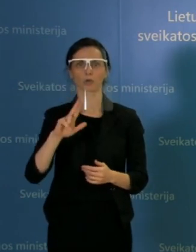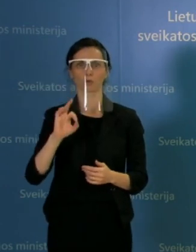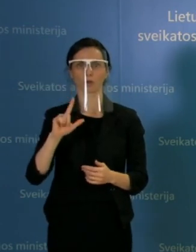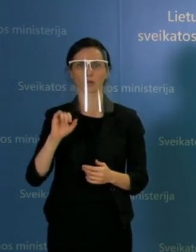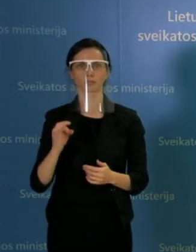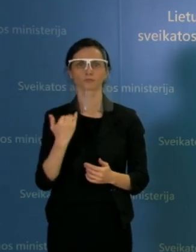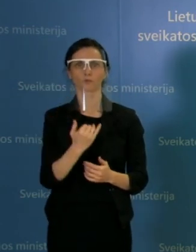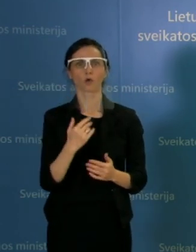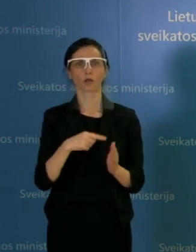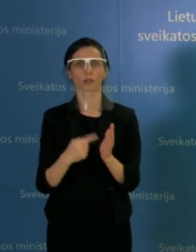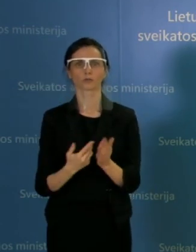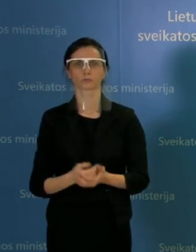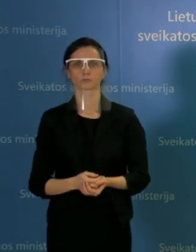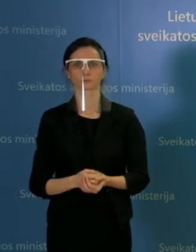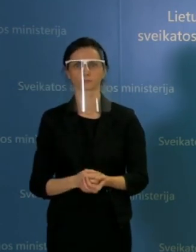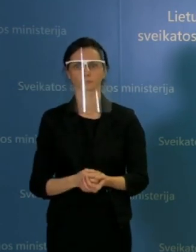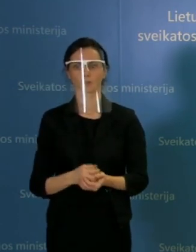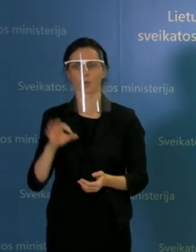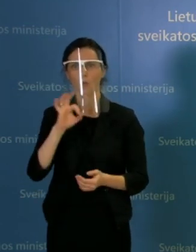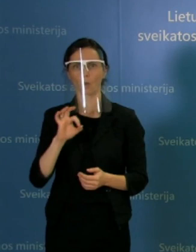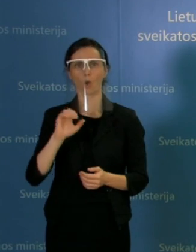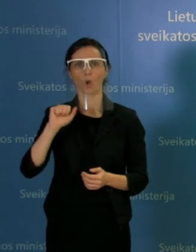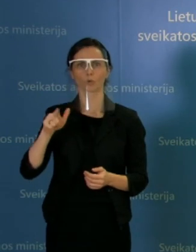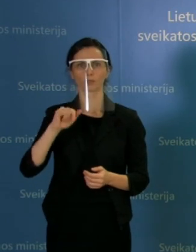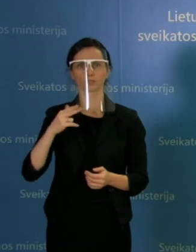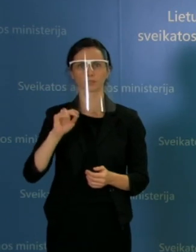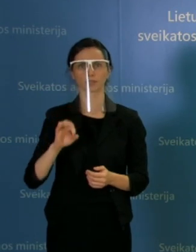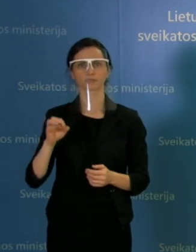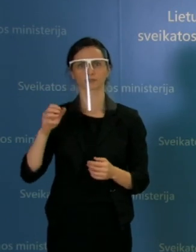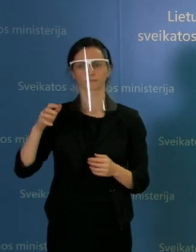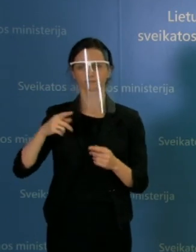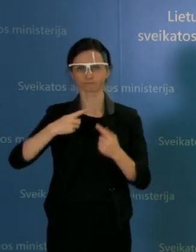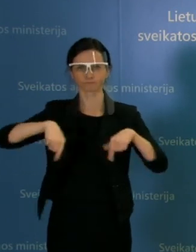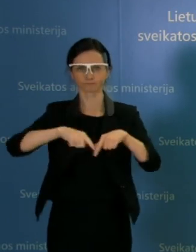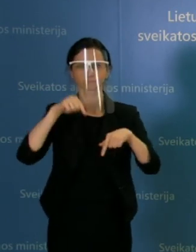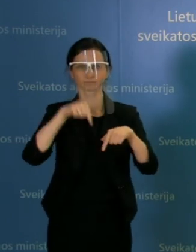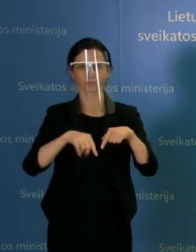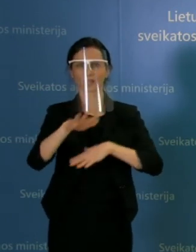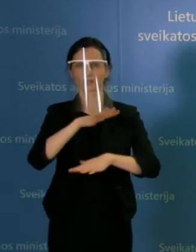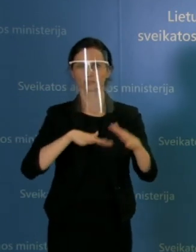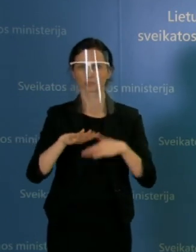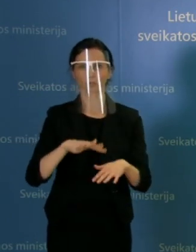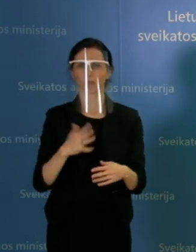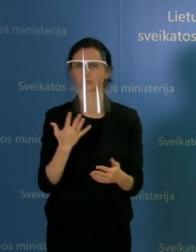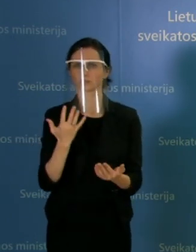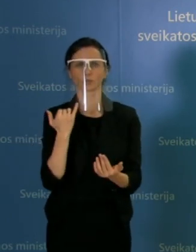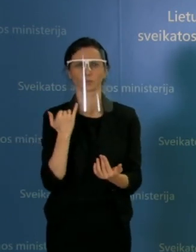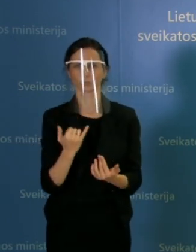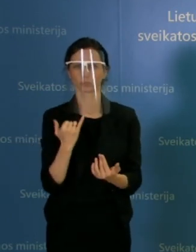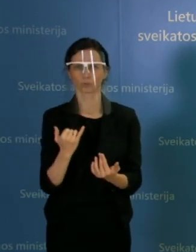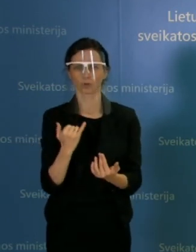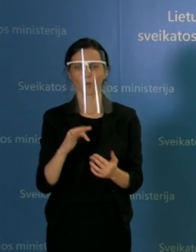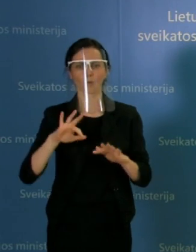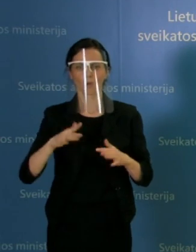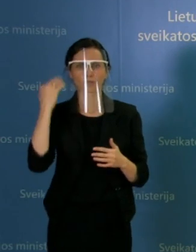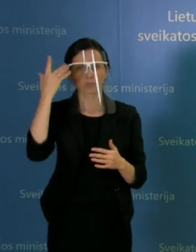Ministra, dėl audinių fermo, vėliau pasitirauti, jeigu tarkim, eksperacija prastėtų, čia būtų sprendimai, tai man ne dėl fermų likimo